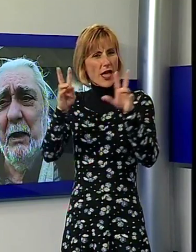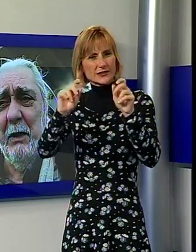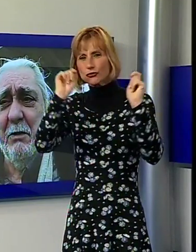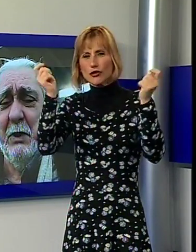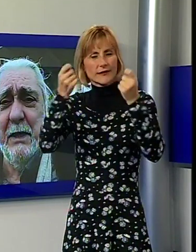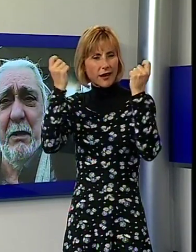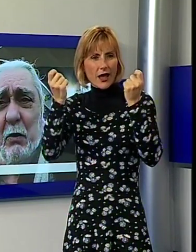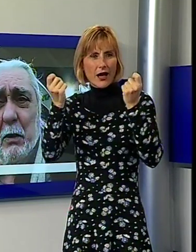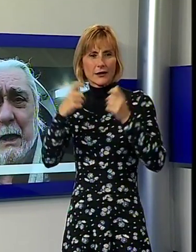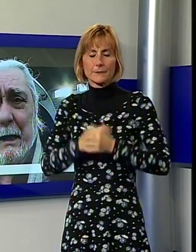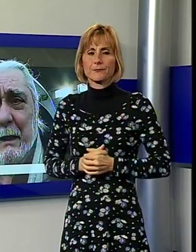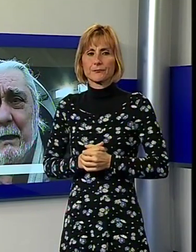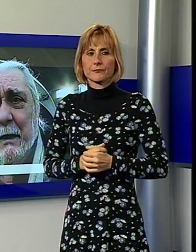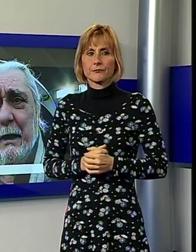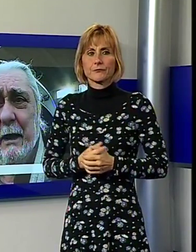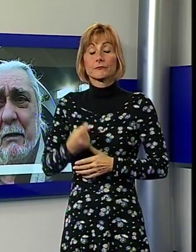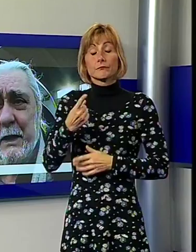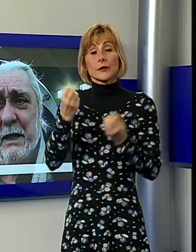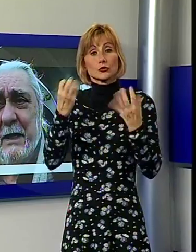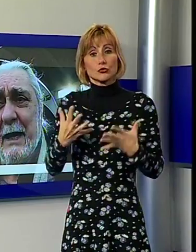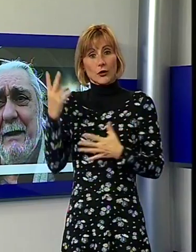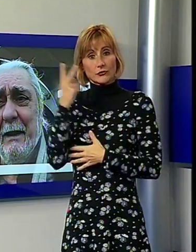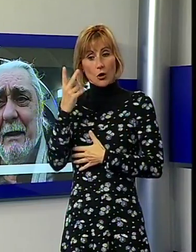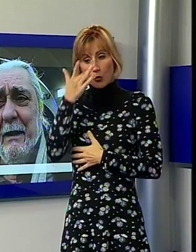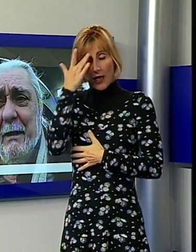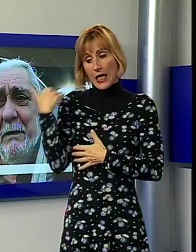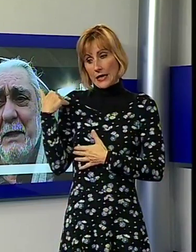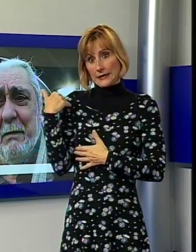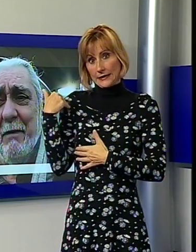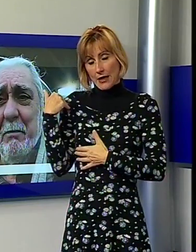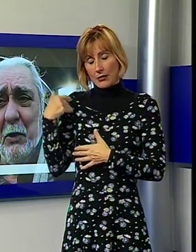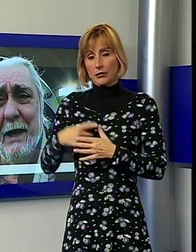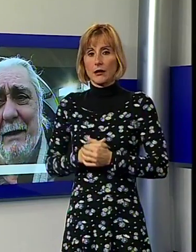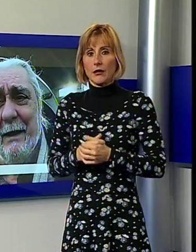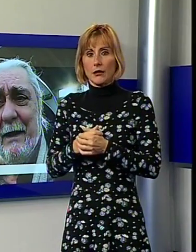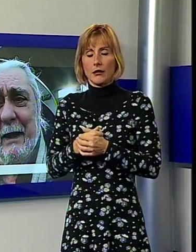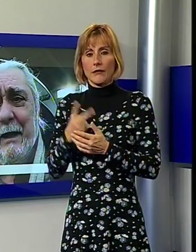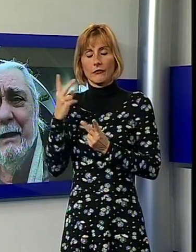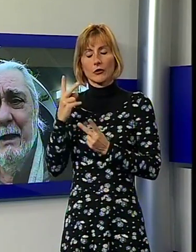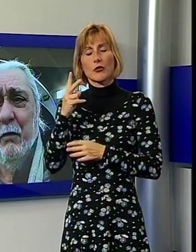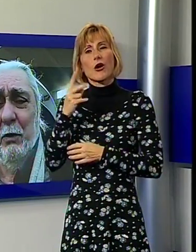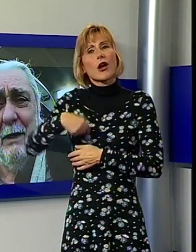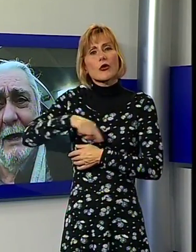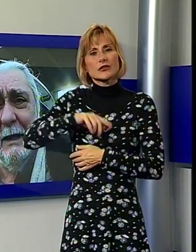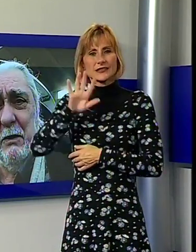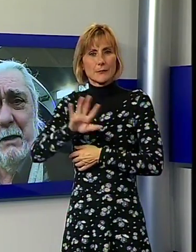quello che è successo a Lucca a quest'estate, sembrava importante che il volontariato si